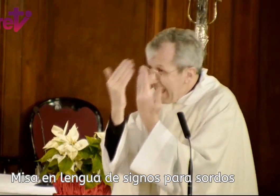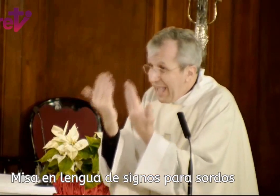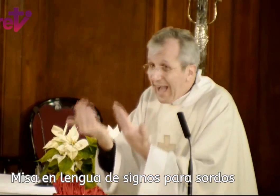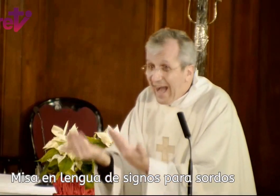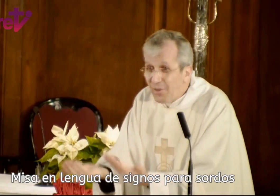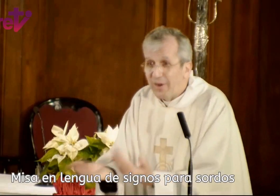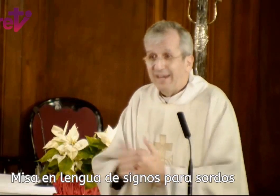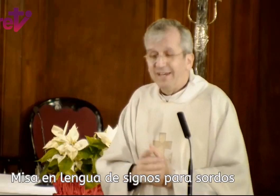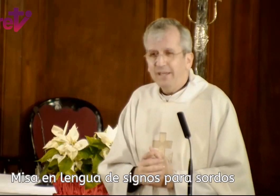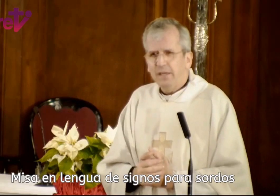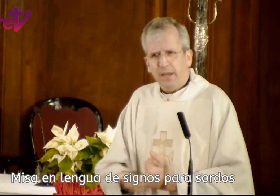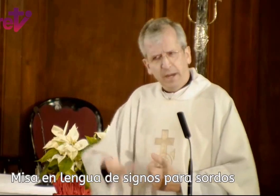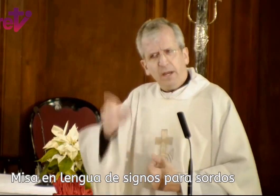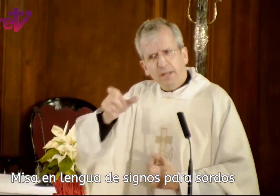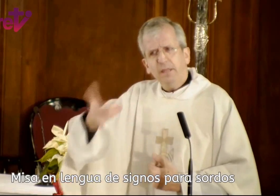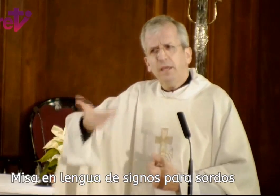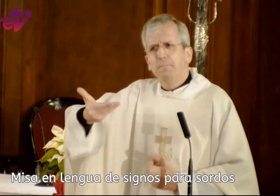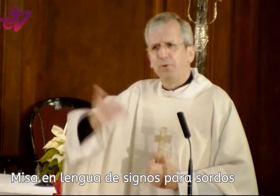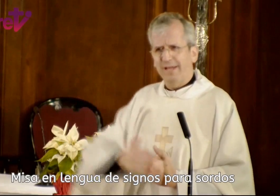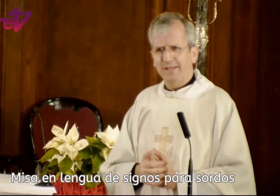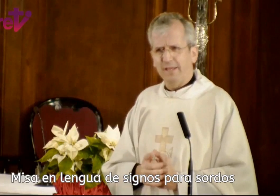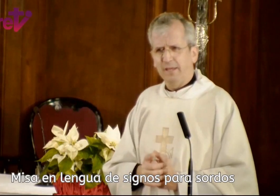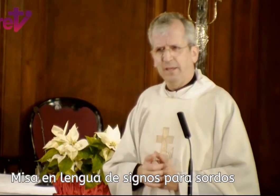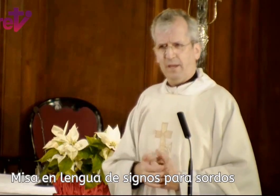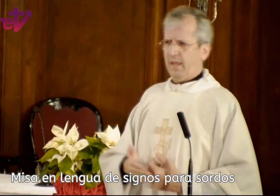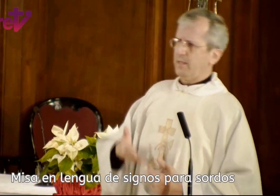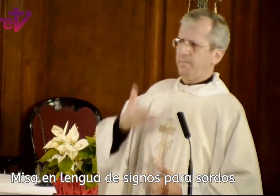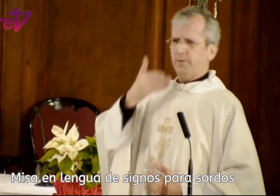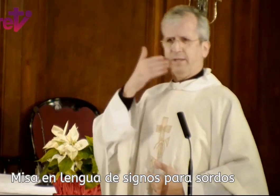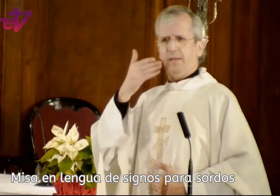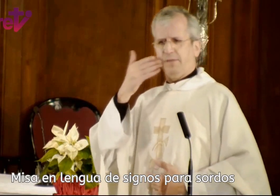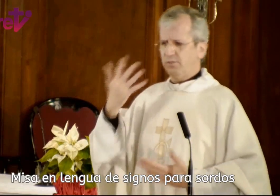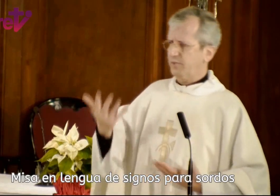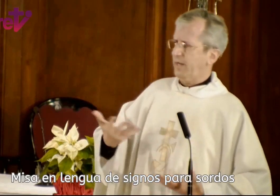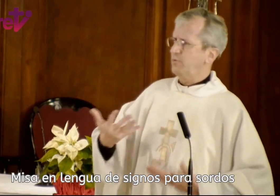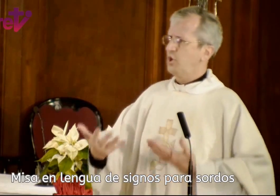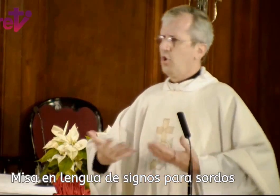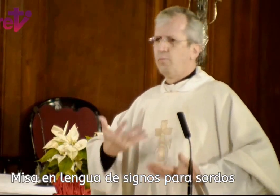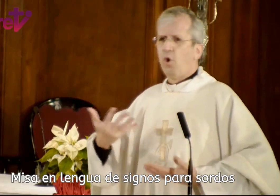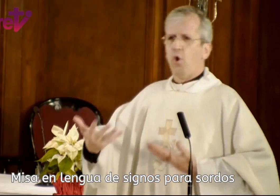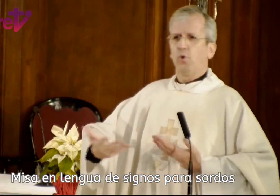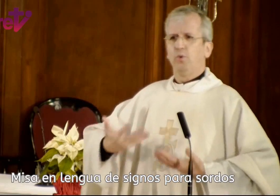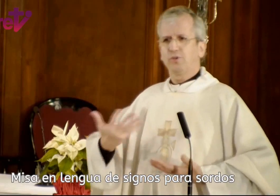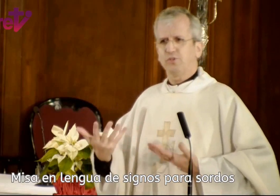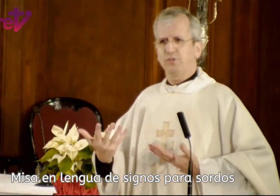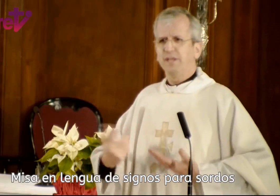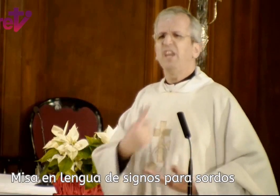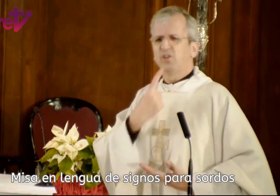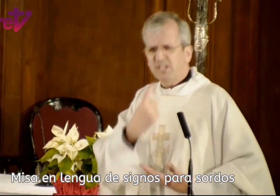Le adoran, eran gente importante, y la gente importante a veces nos creemos como orgullosos, y nos es